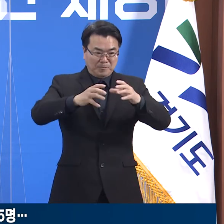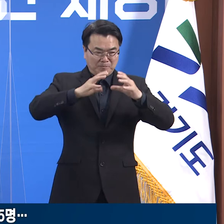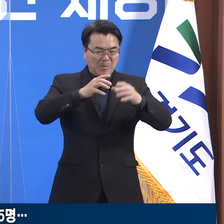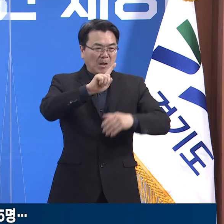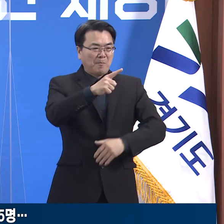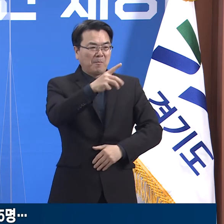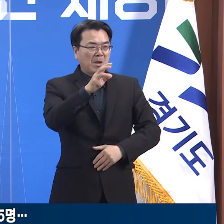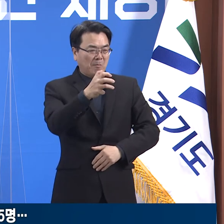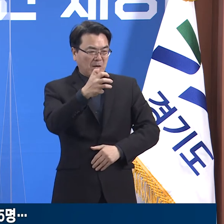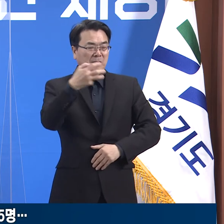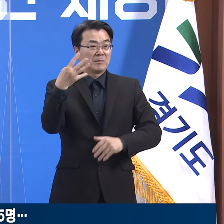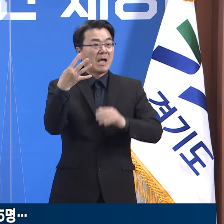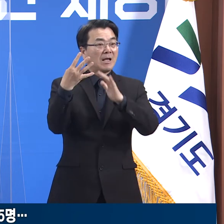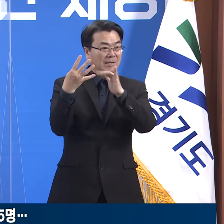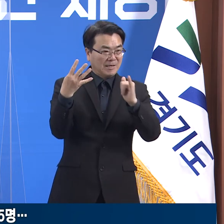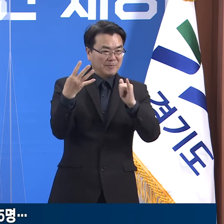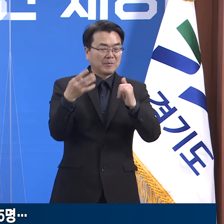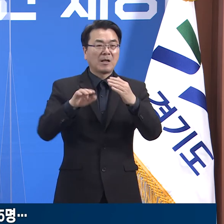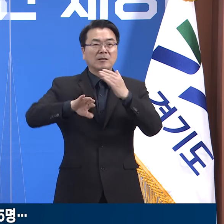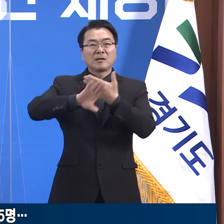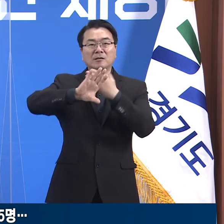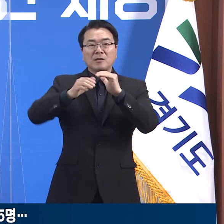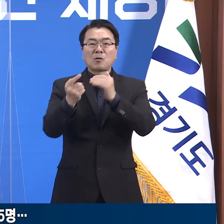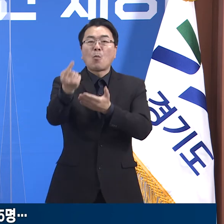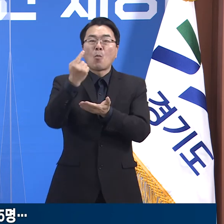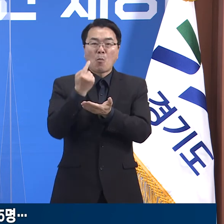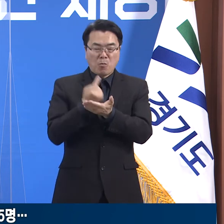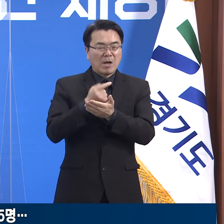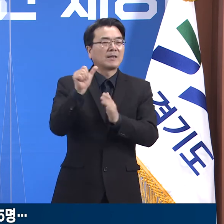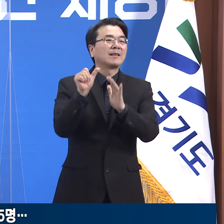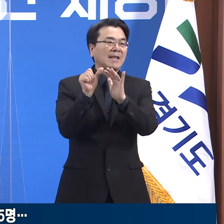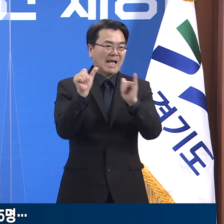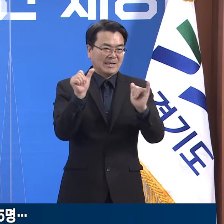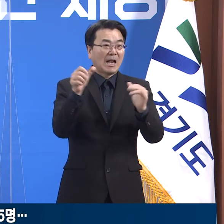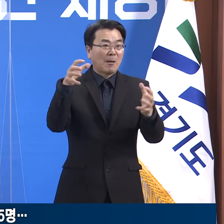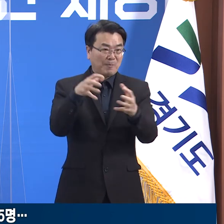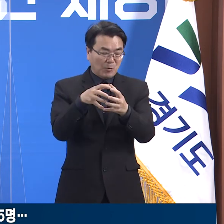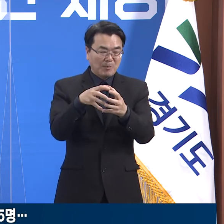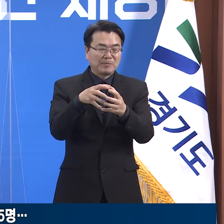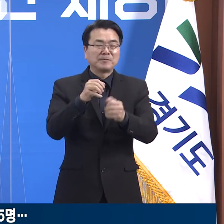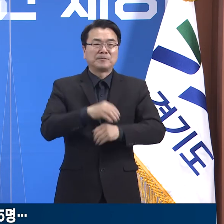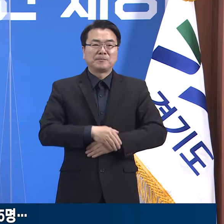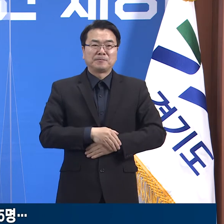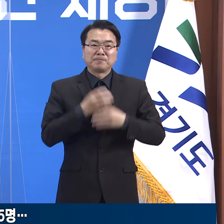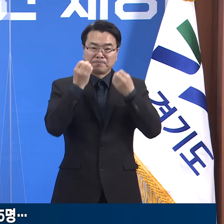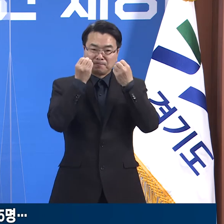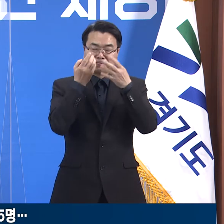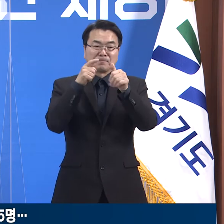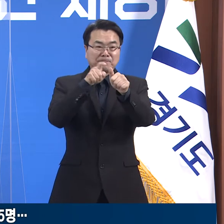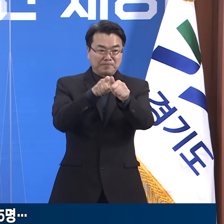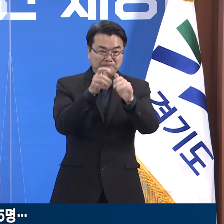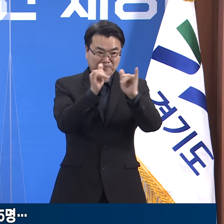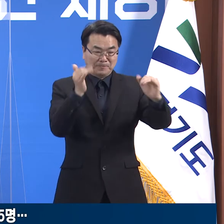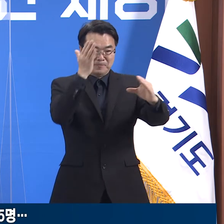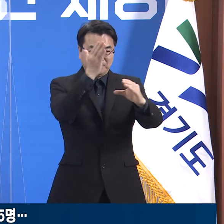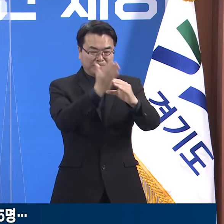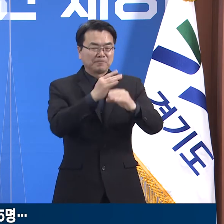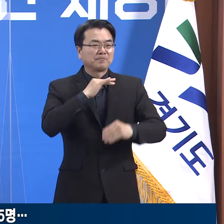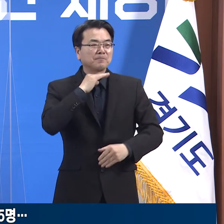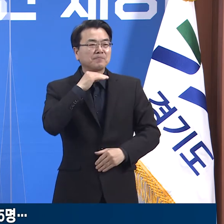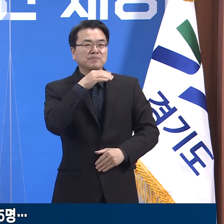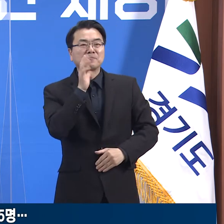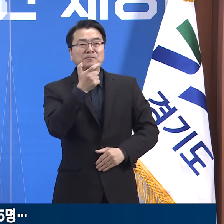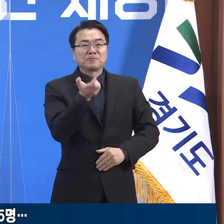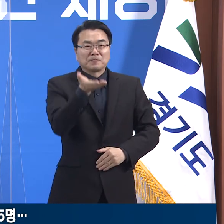184명이며 해외 유입 관련은 5명입니다. 신규 확진자 중 60세 이상